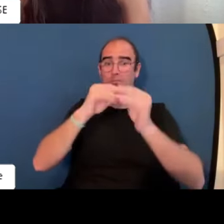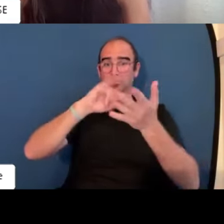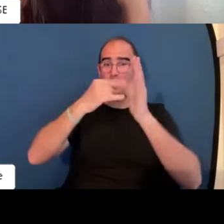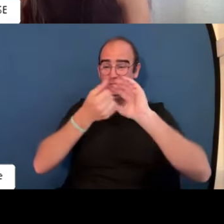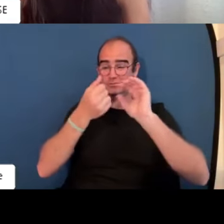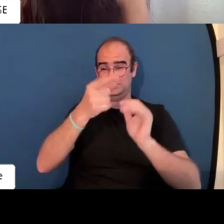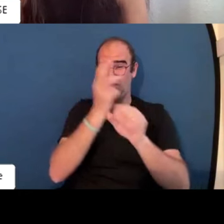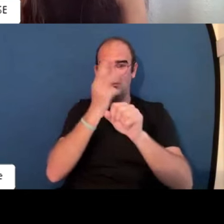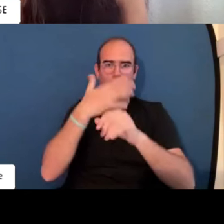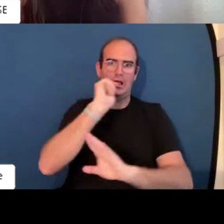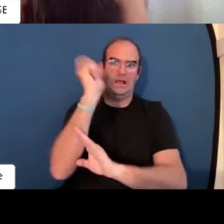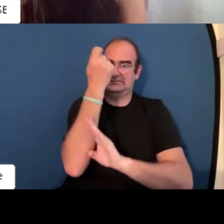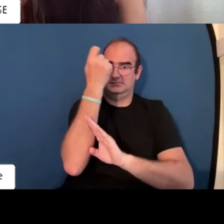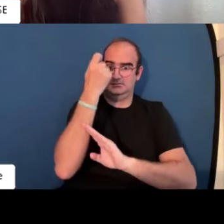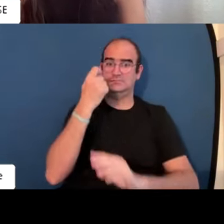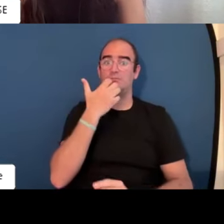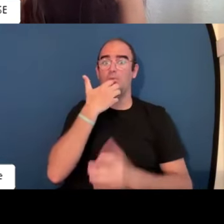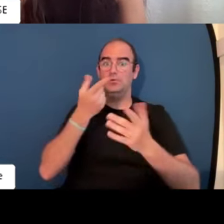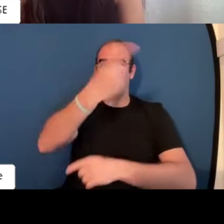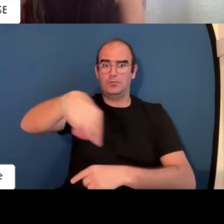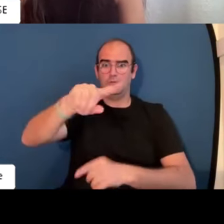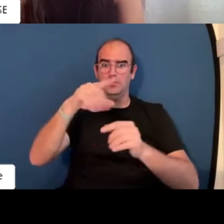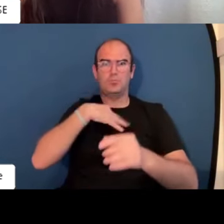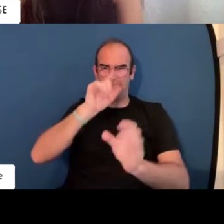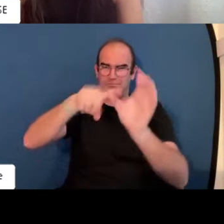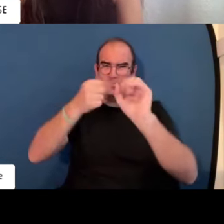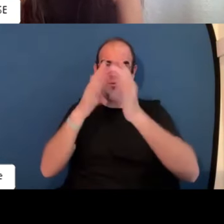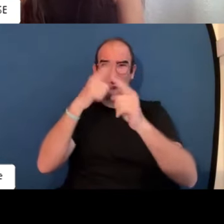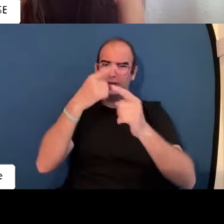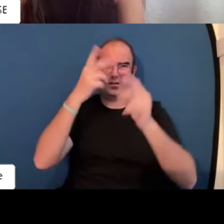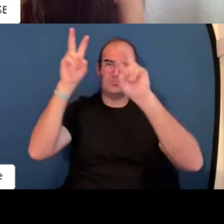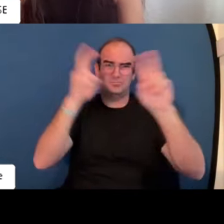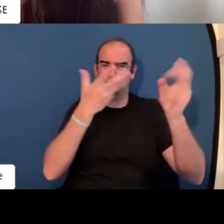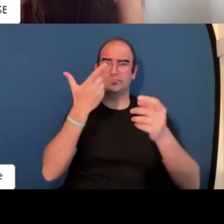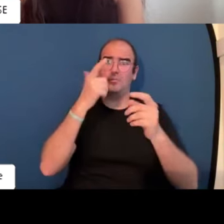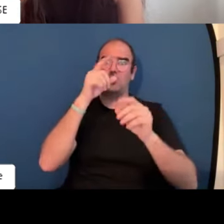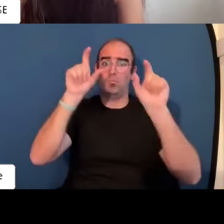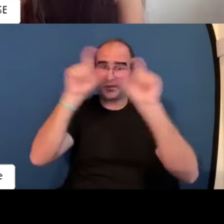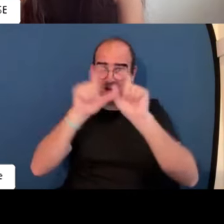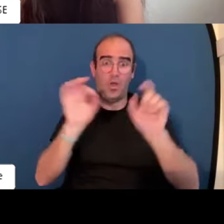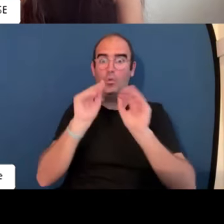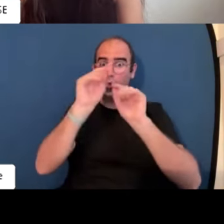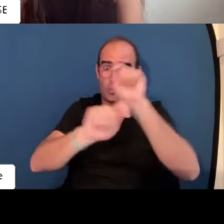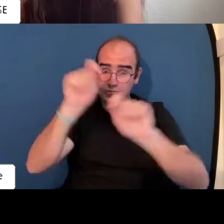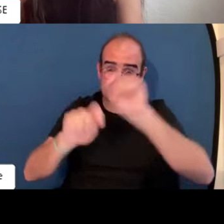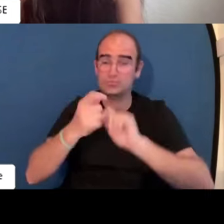su capacidad vaya en aumento este proyecto Make It Work es un éxito